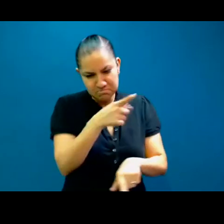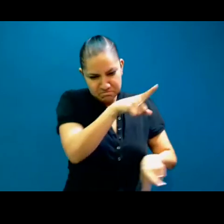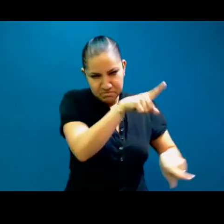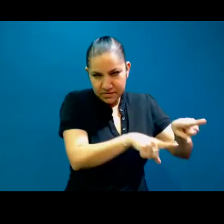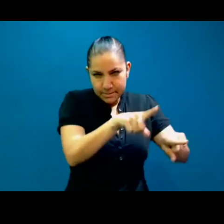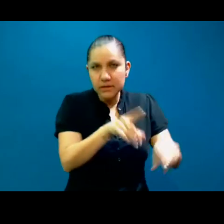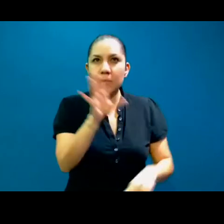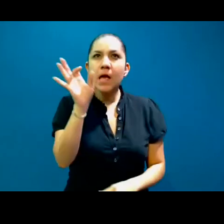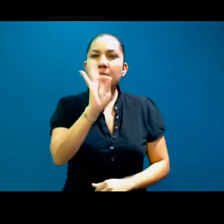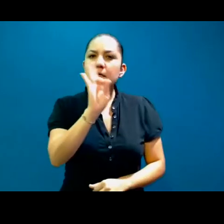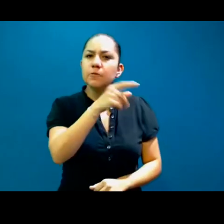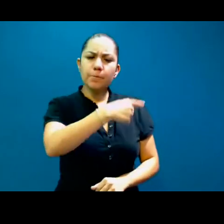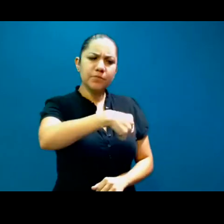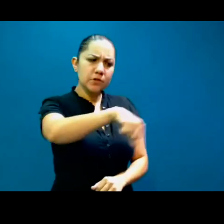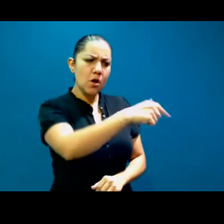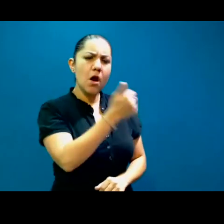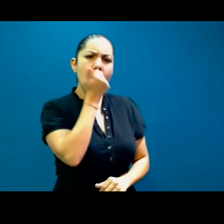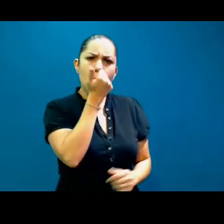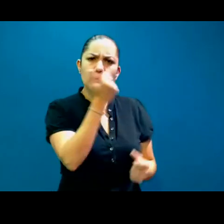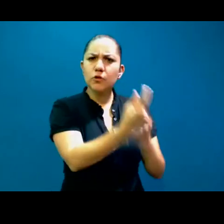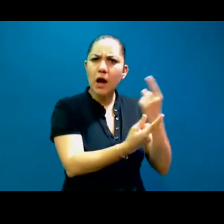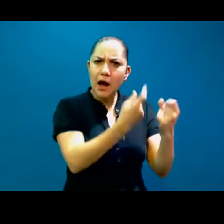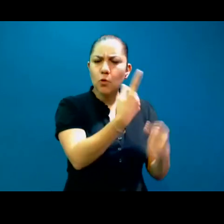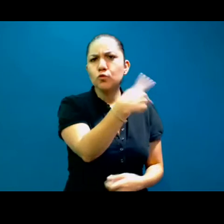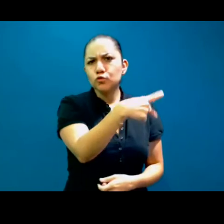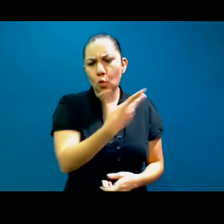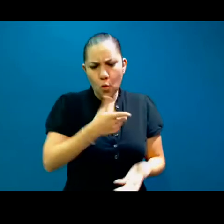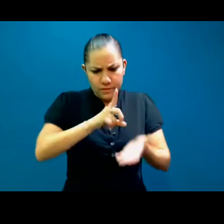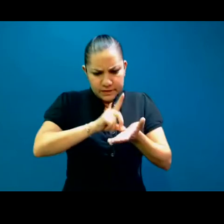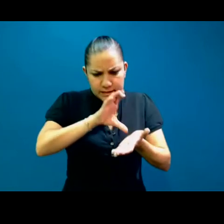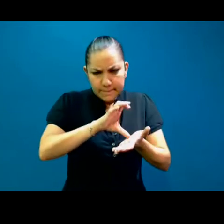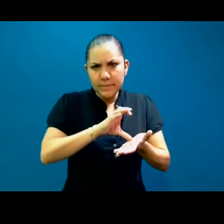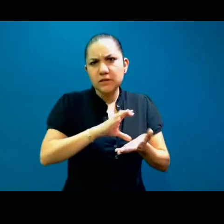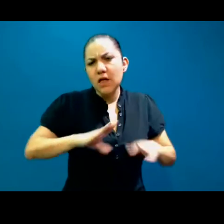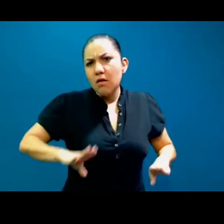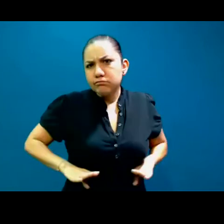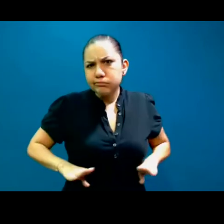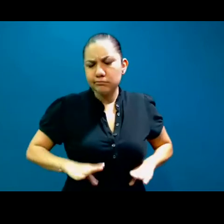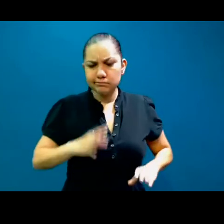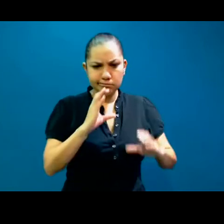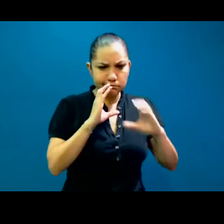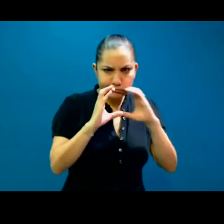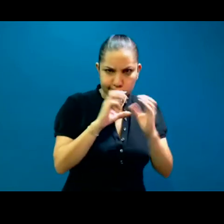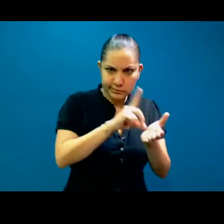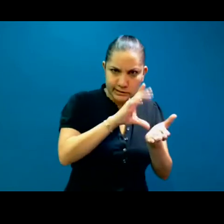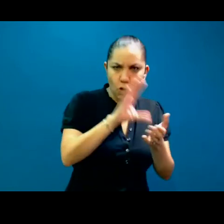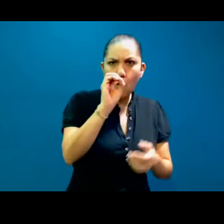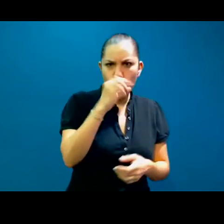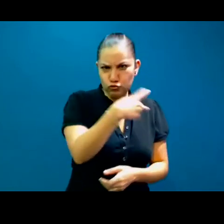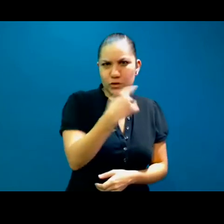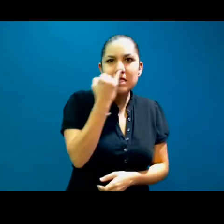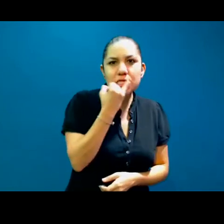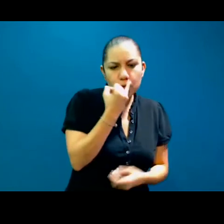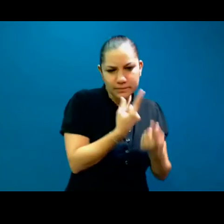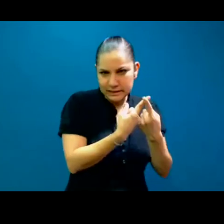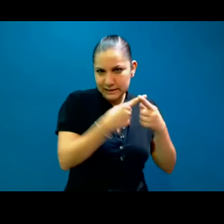alguna deshabilidad, ya sea en el habla o ya sea en el idioma, pero la misión nuestra